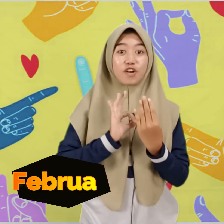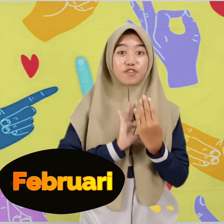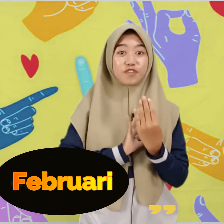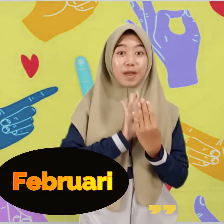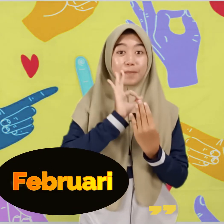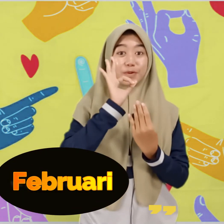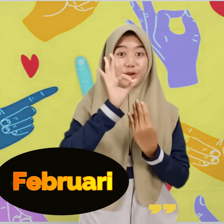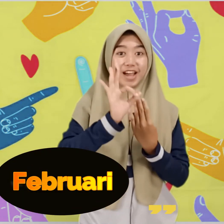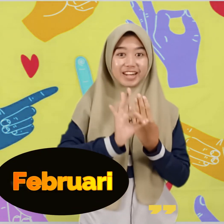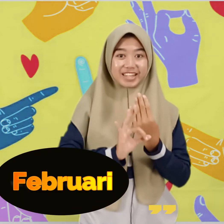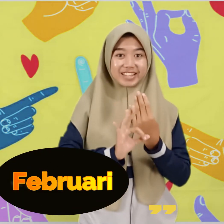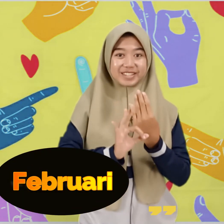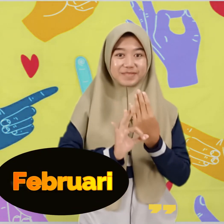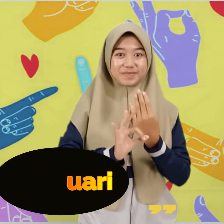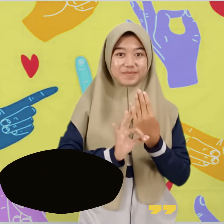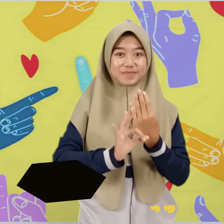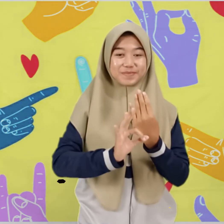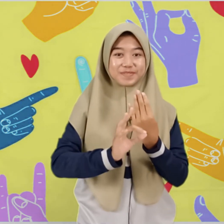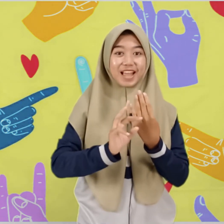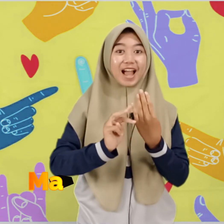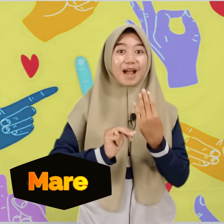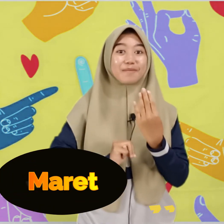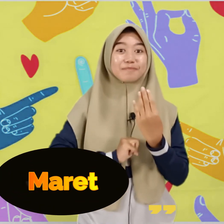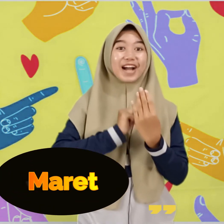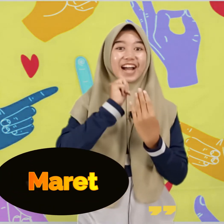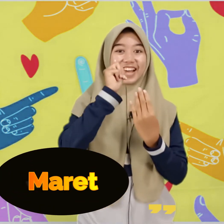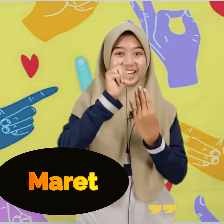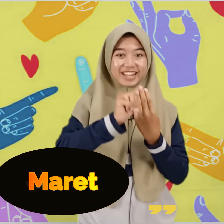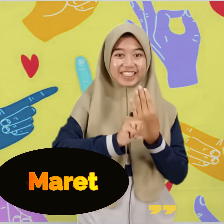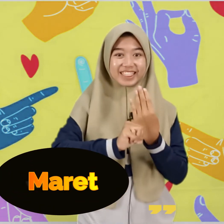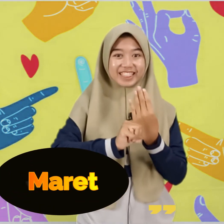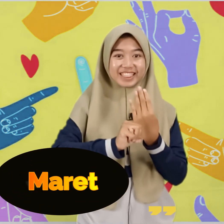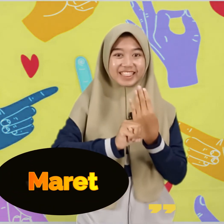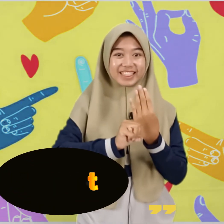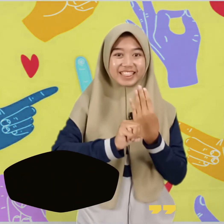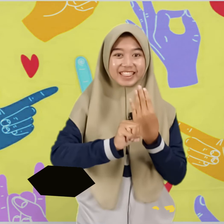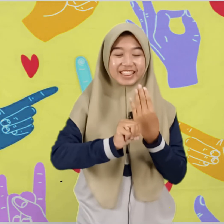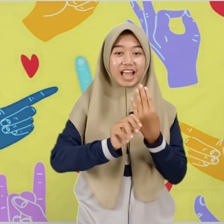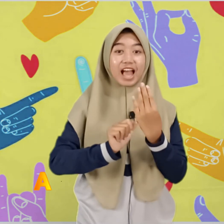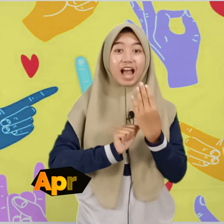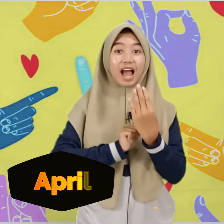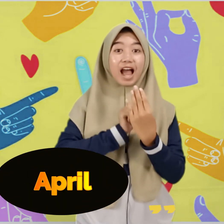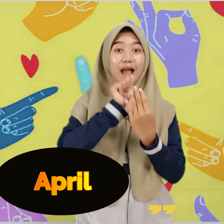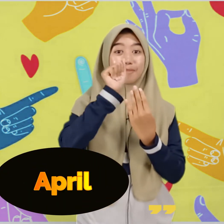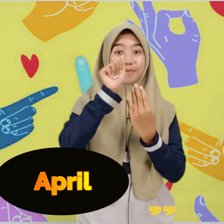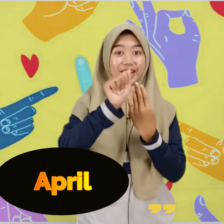Februari Maret April